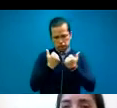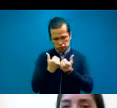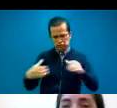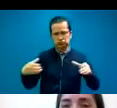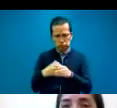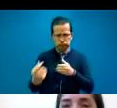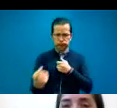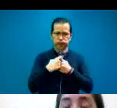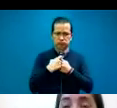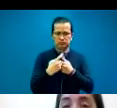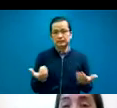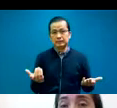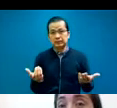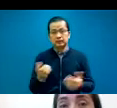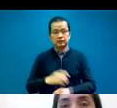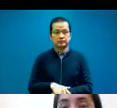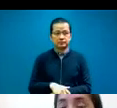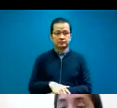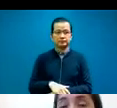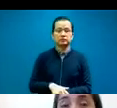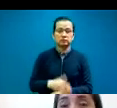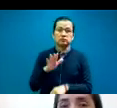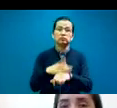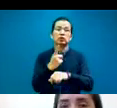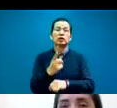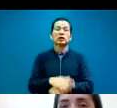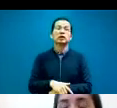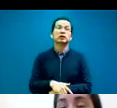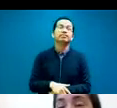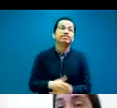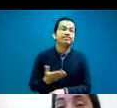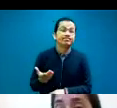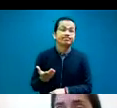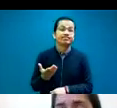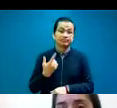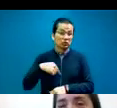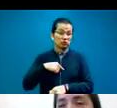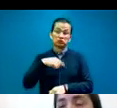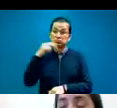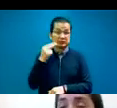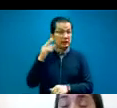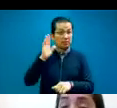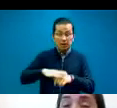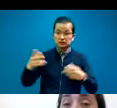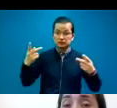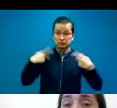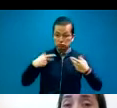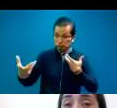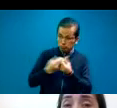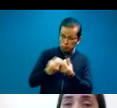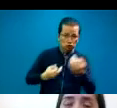porque necesitamos de todos para poder continuar